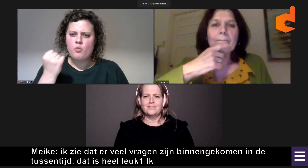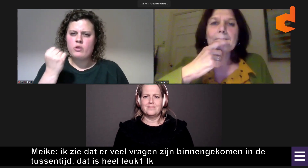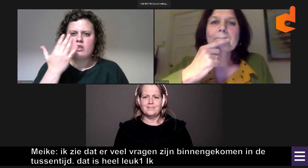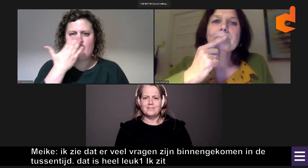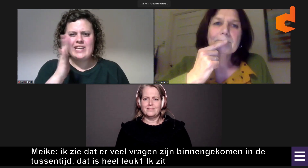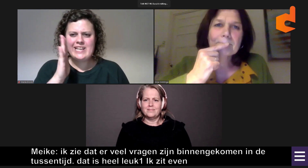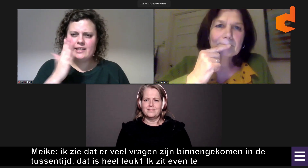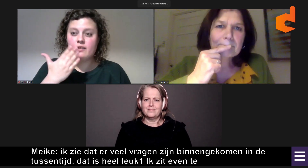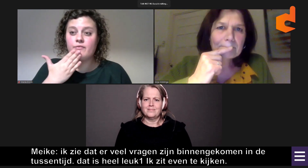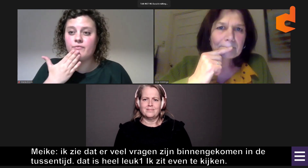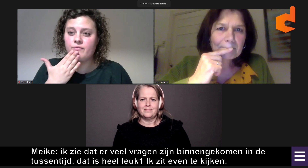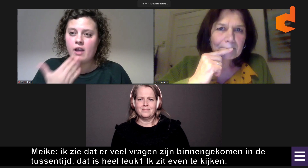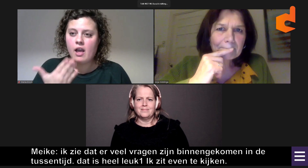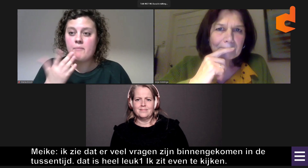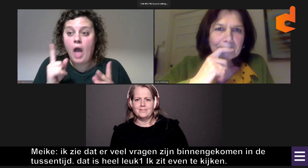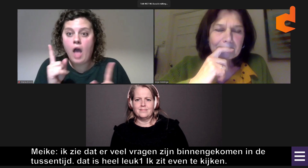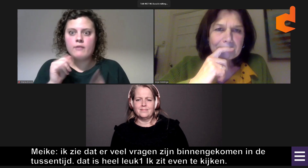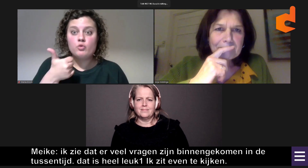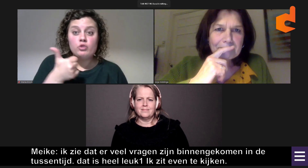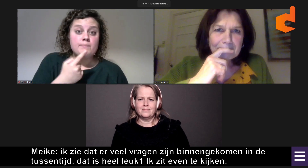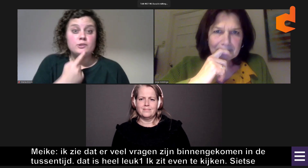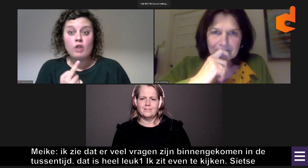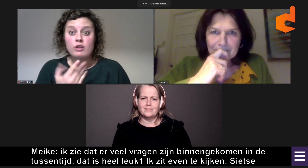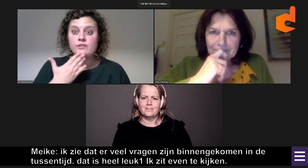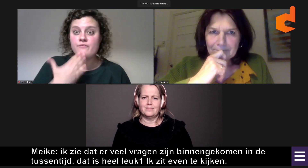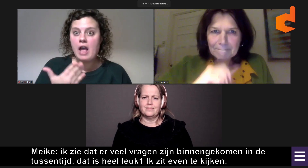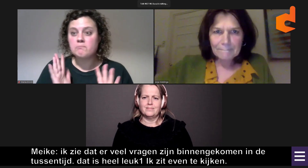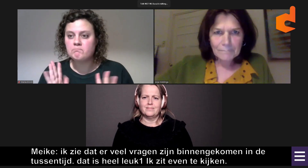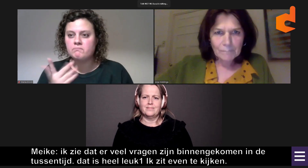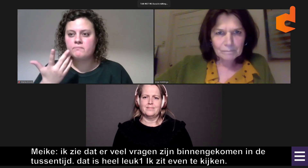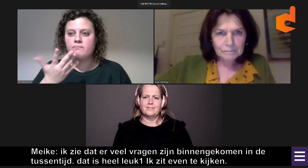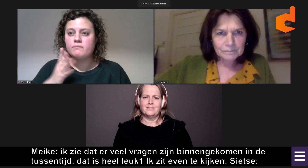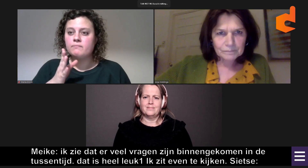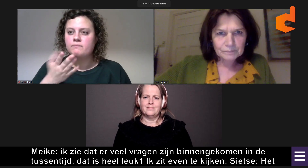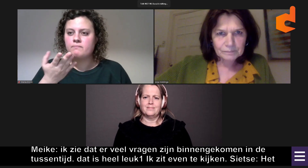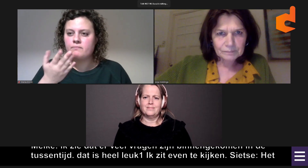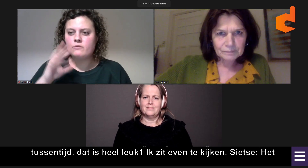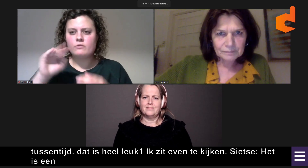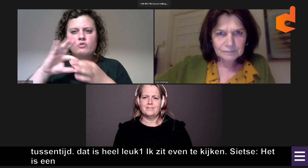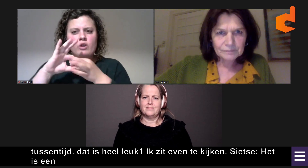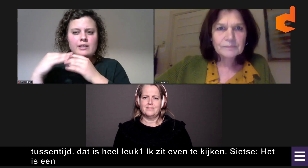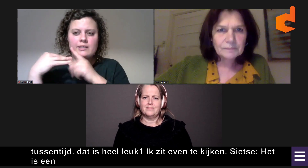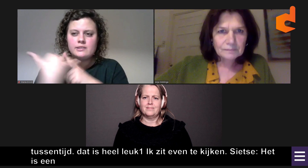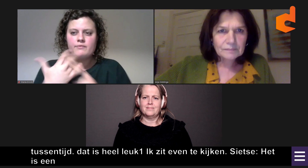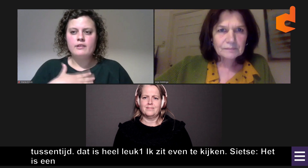vraag van Sietse. Hij zegt, het is misschien wel een confronterende, maar wel een goed bedoelde vraag.